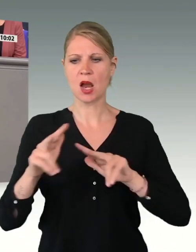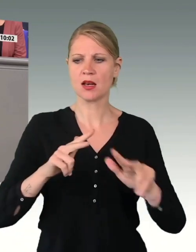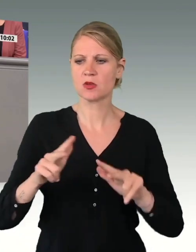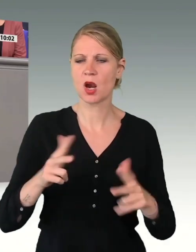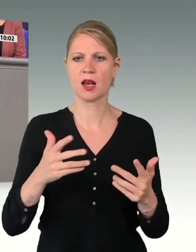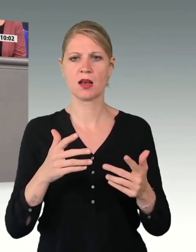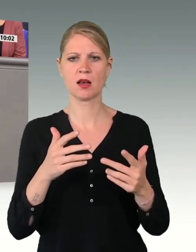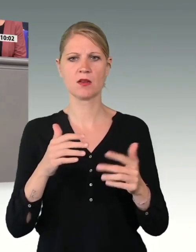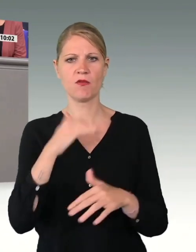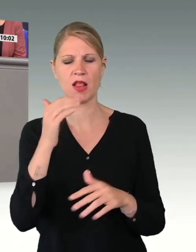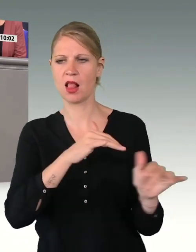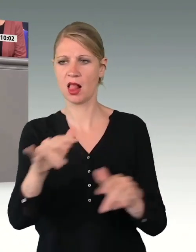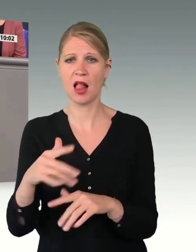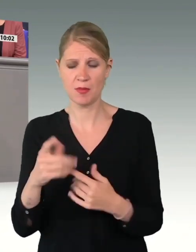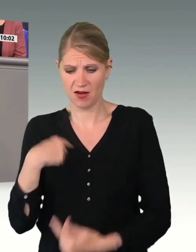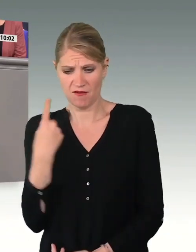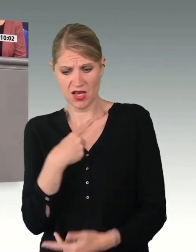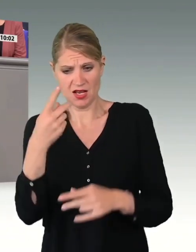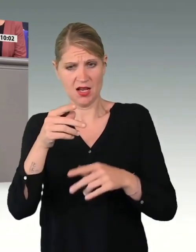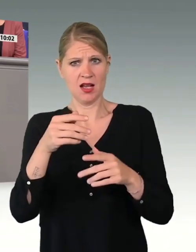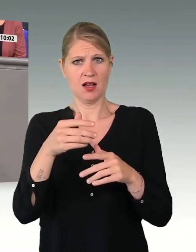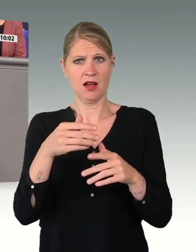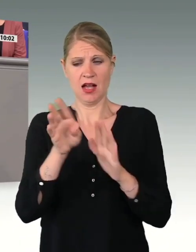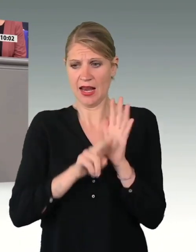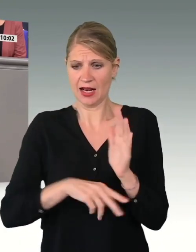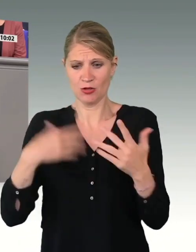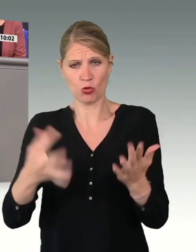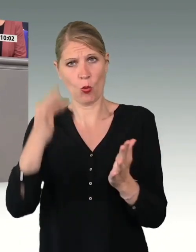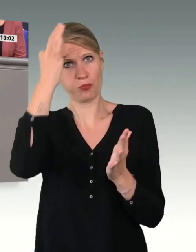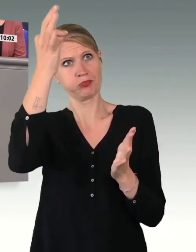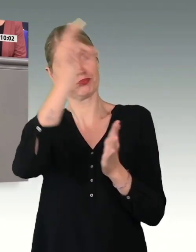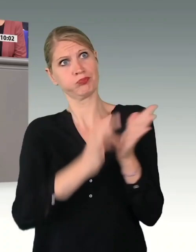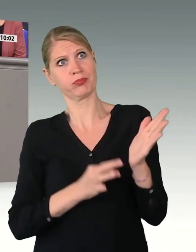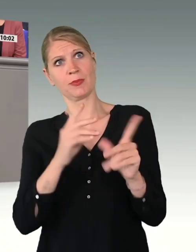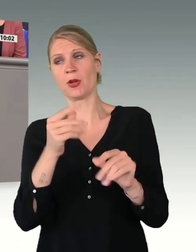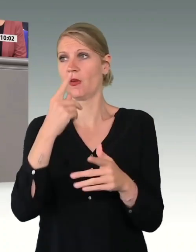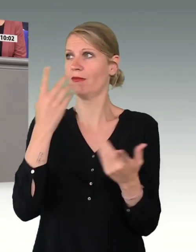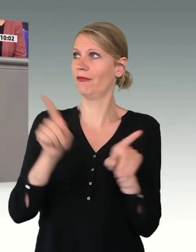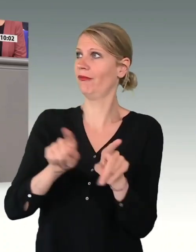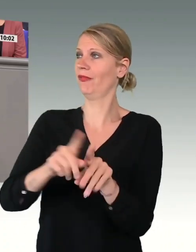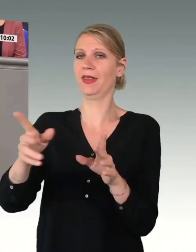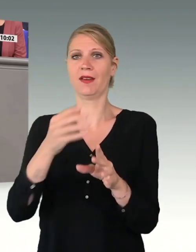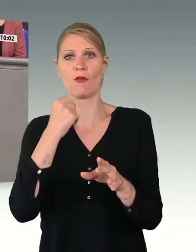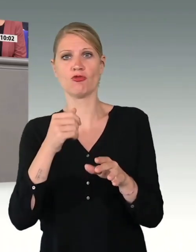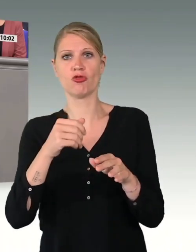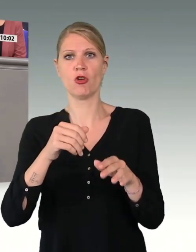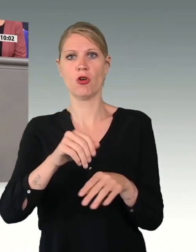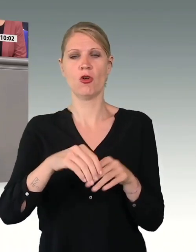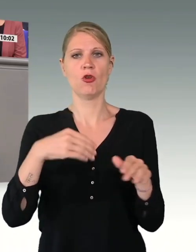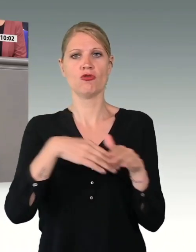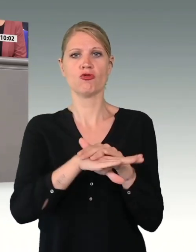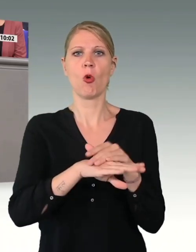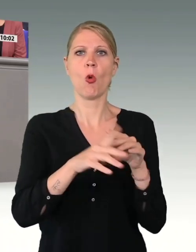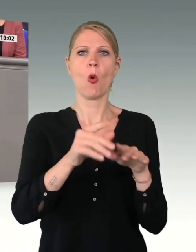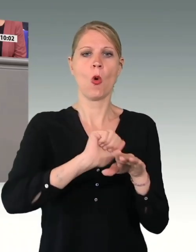Schuhcreme in einem langen Verfahren öffentlich ausgeschrieben werden muss oder jede Erprobung neuen Materials erst während